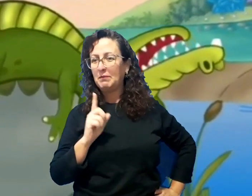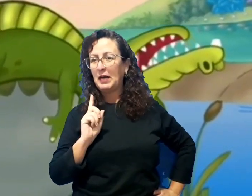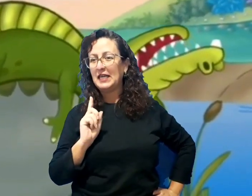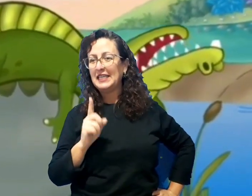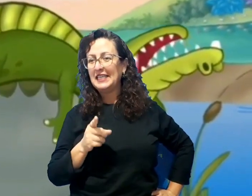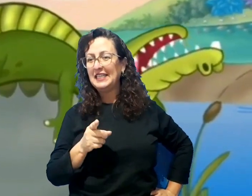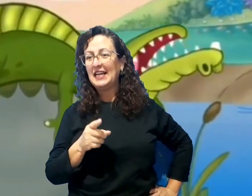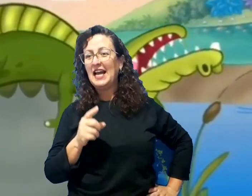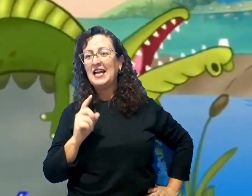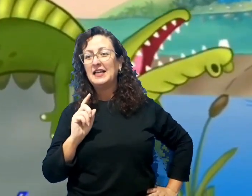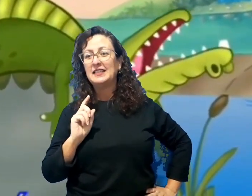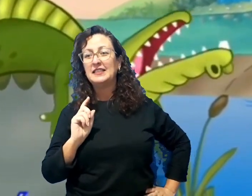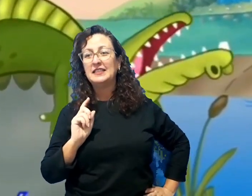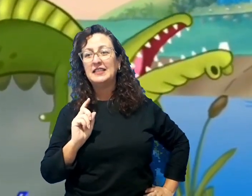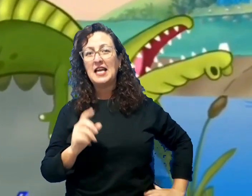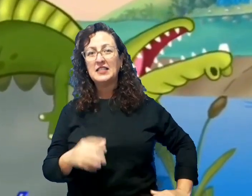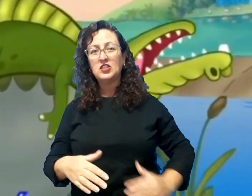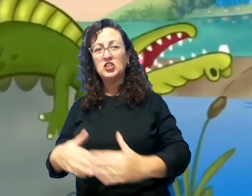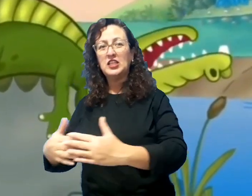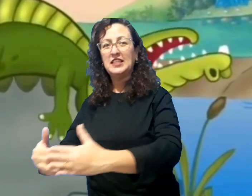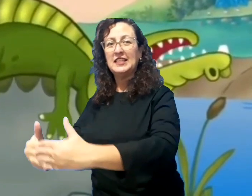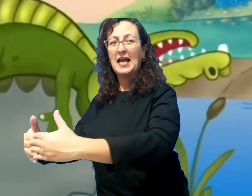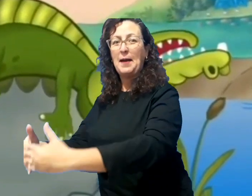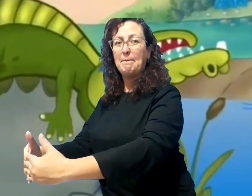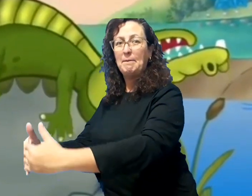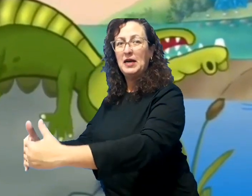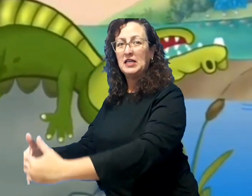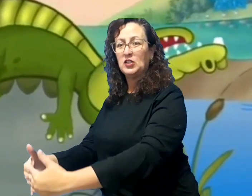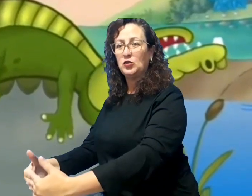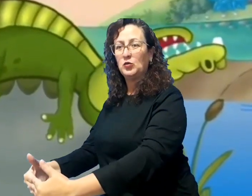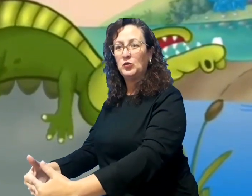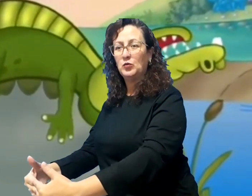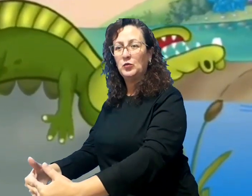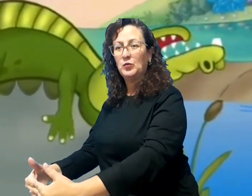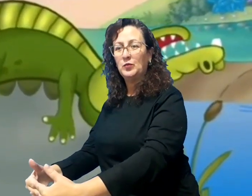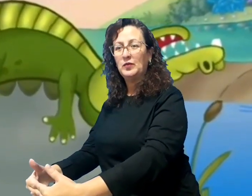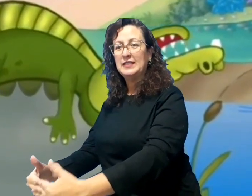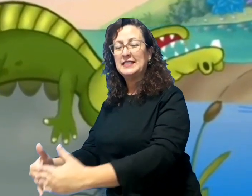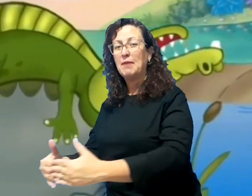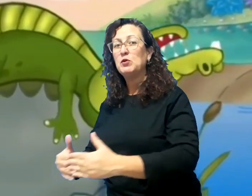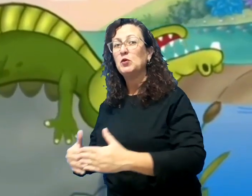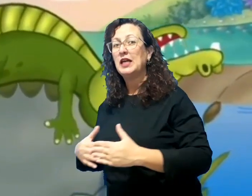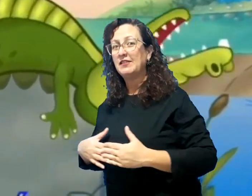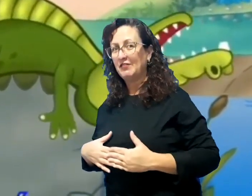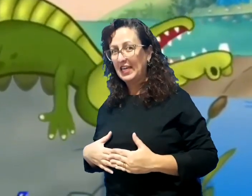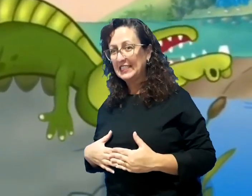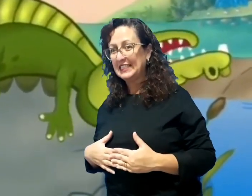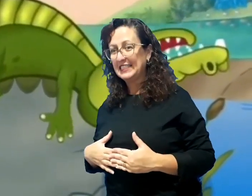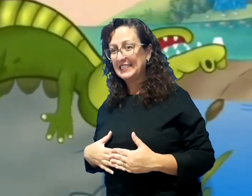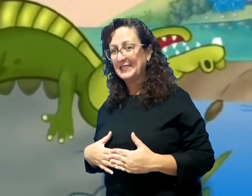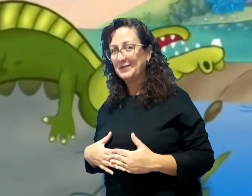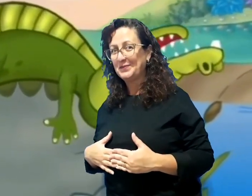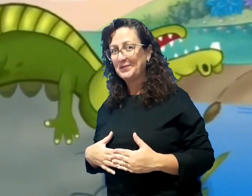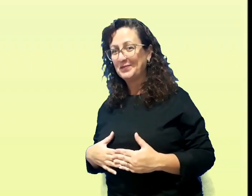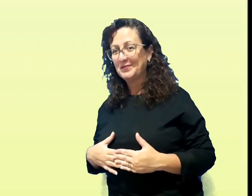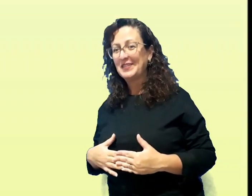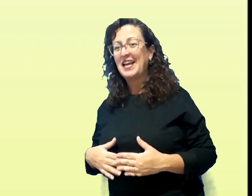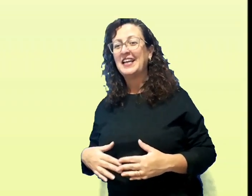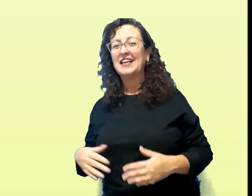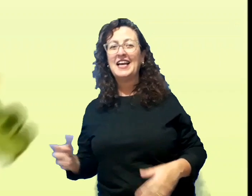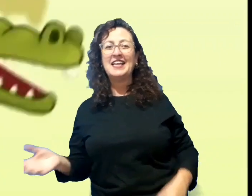Ficou com a barriga deste tamanho. Sabe o que ele fez?